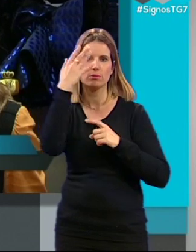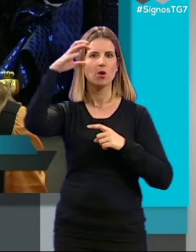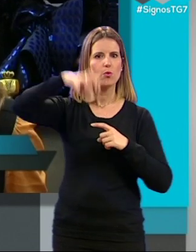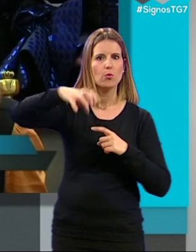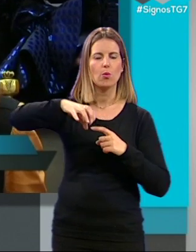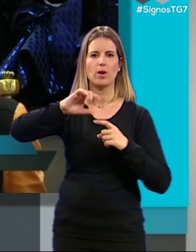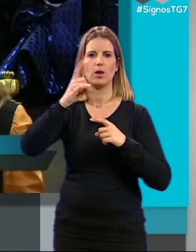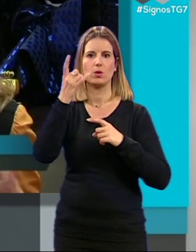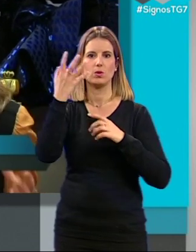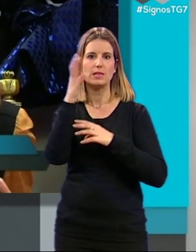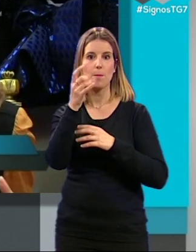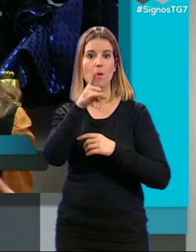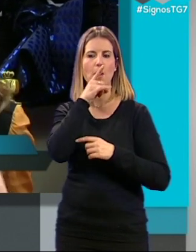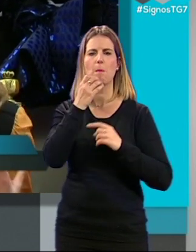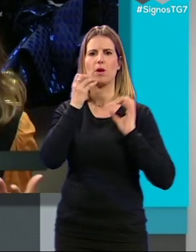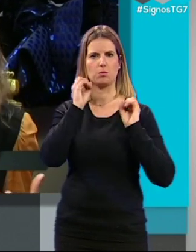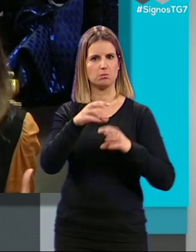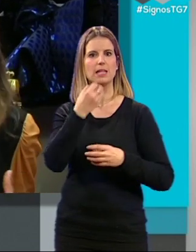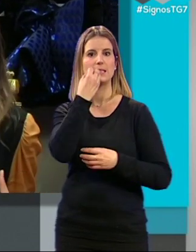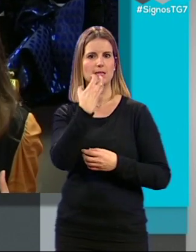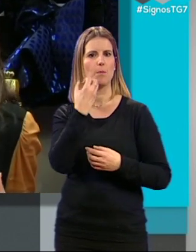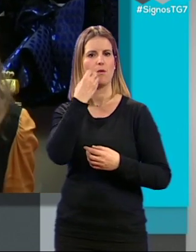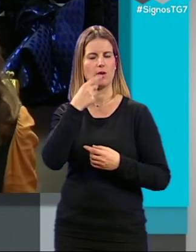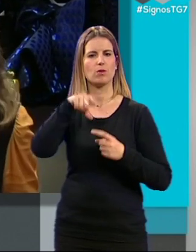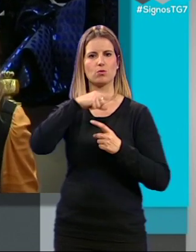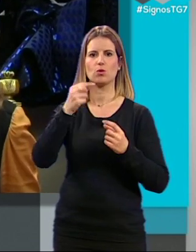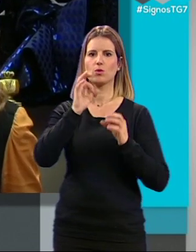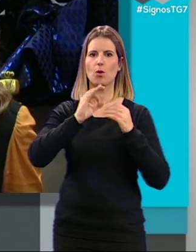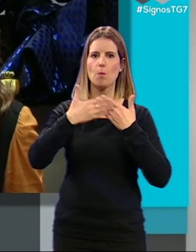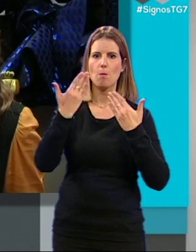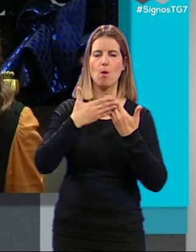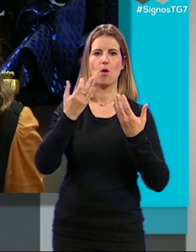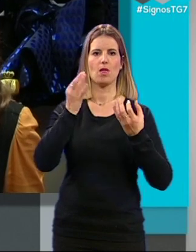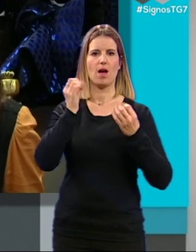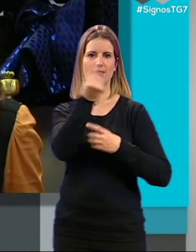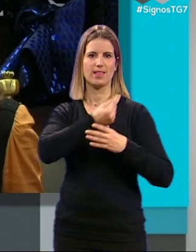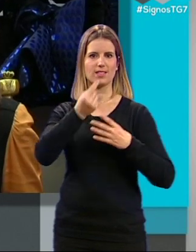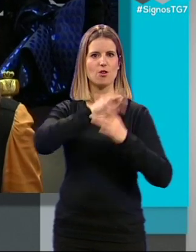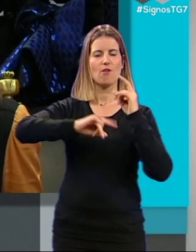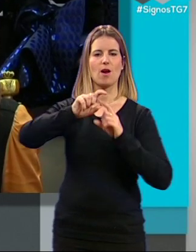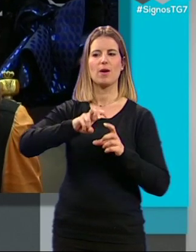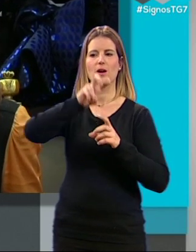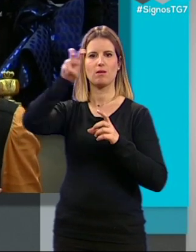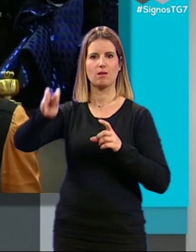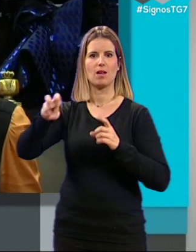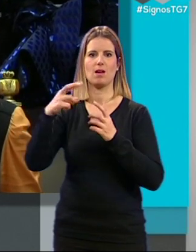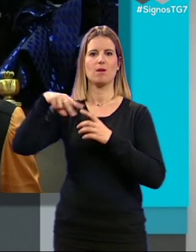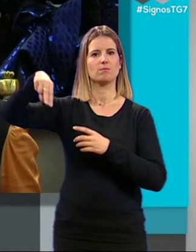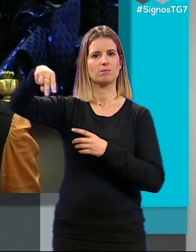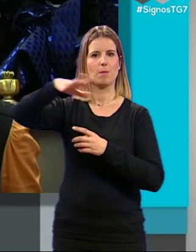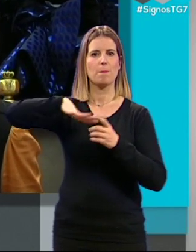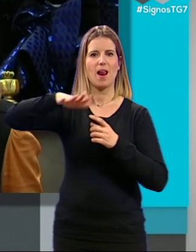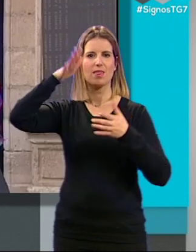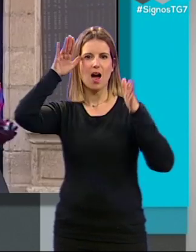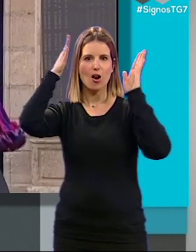tiempo que pueda hacer pero si hace buen tiempo por supuesto sacaremos la moda y los diseños flamencos pues a la Plaza de la Romanilla que es el corazón